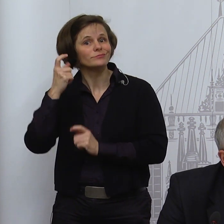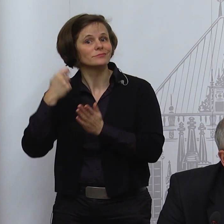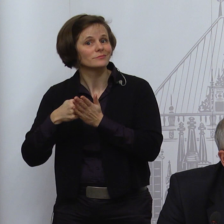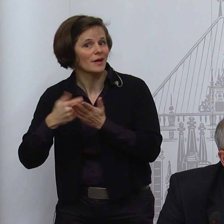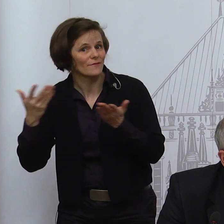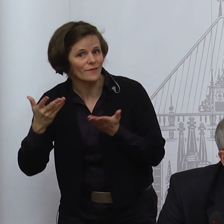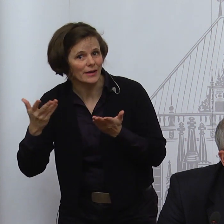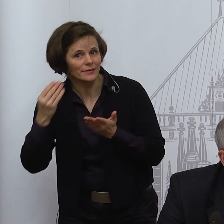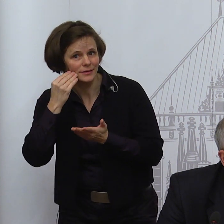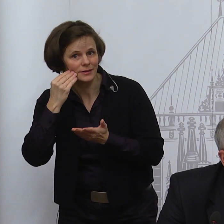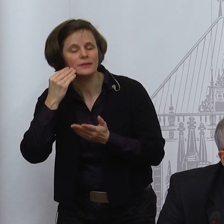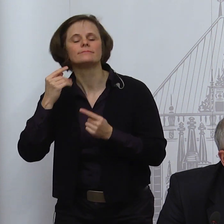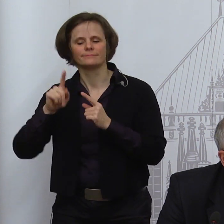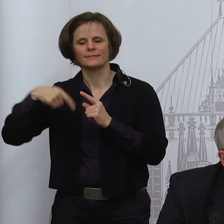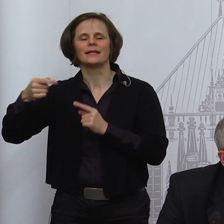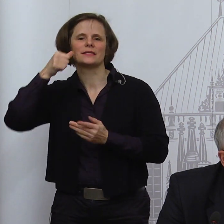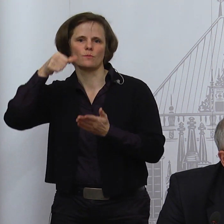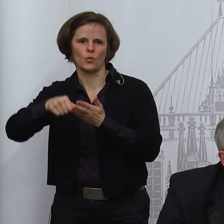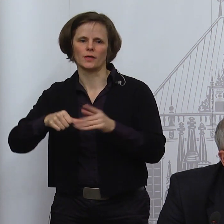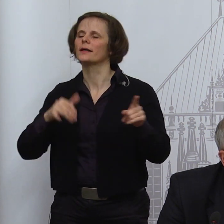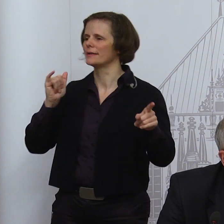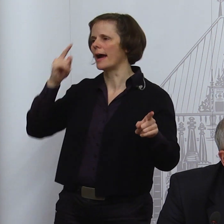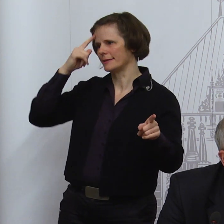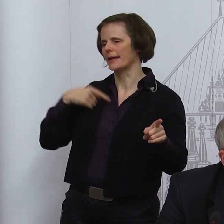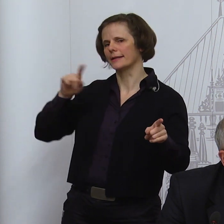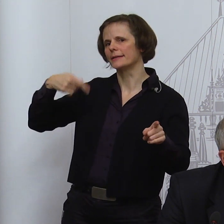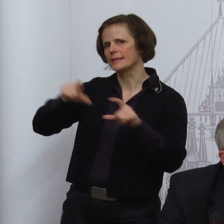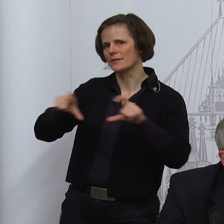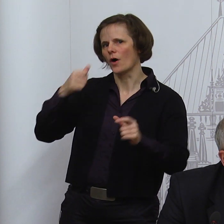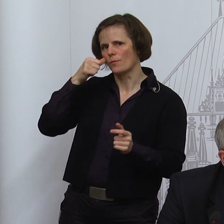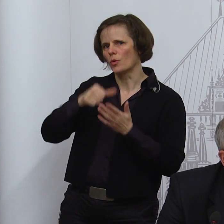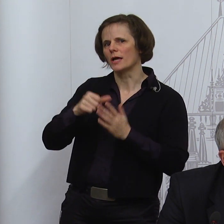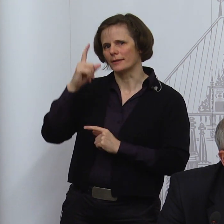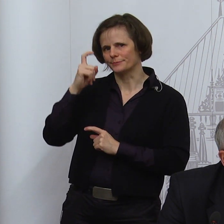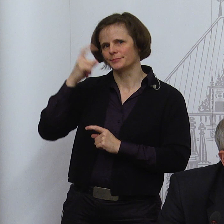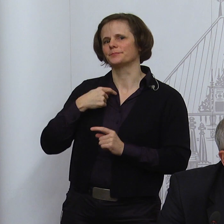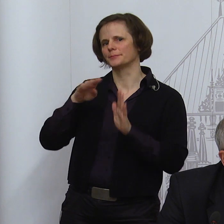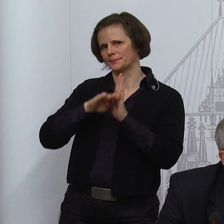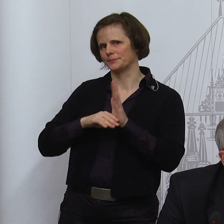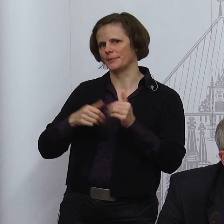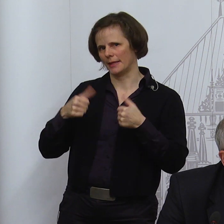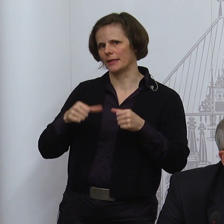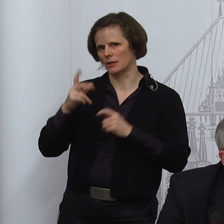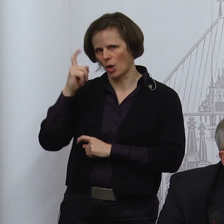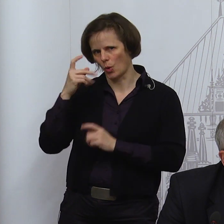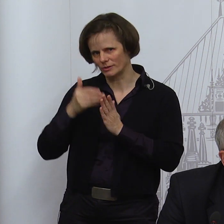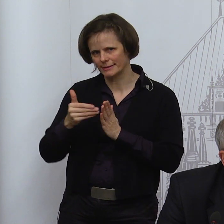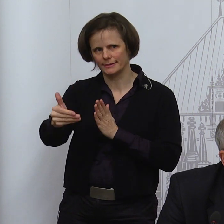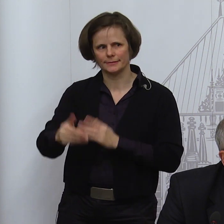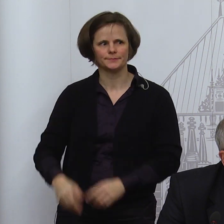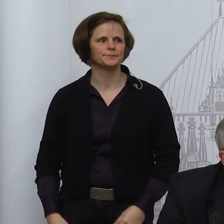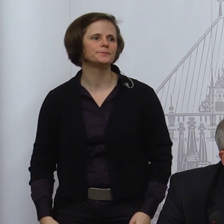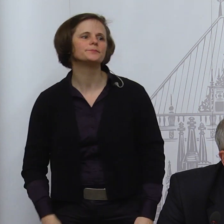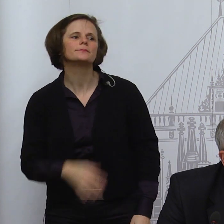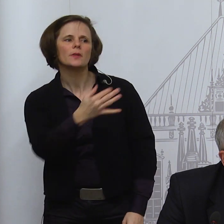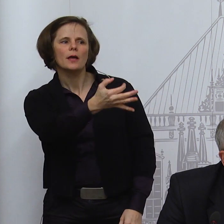Ich wollte noch mal fragen, inwiefern ist denn diese Homeoffice-Pflicht, die Sie eben angesprochen haben, schon weiter eingegrenzt worden? Mir ist jetzt